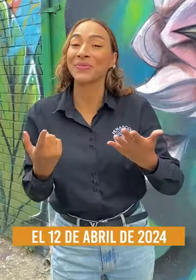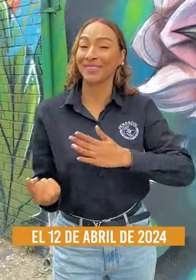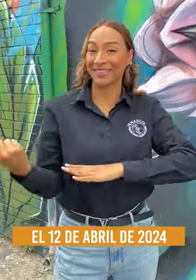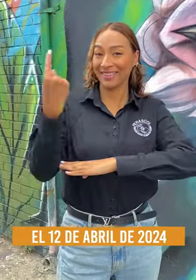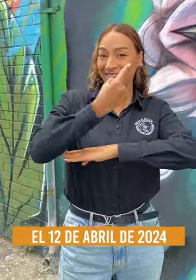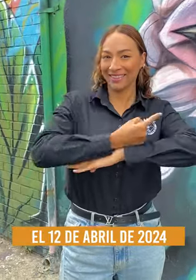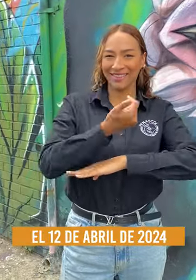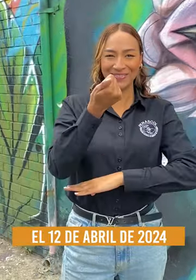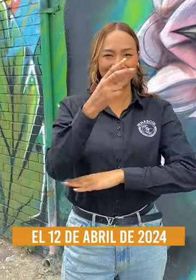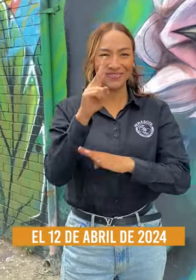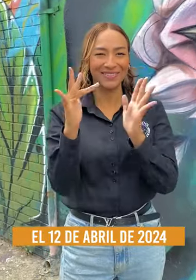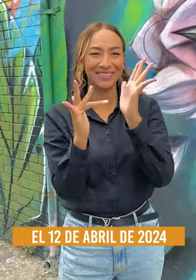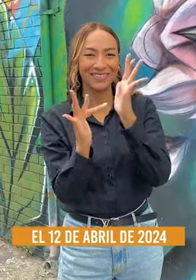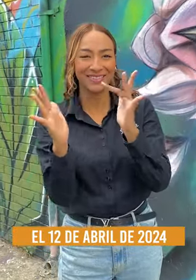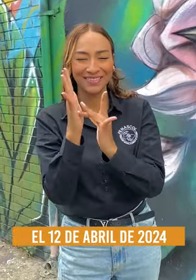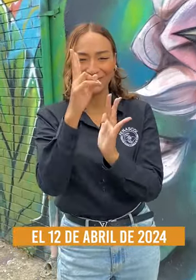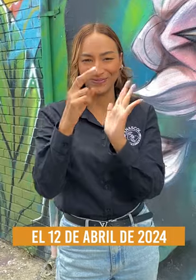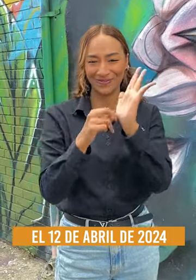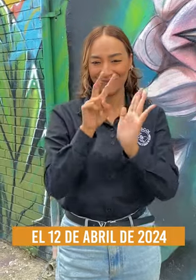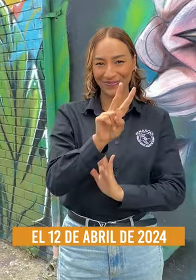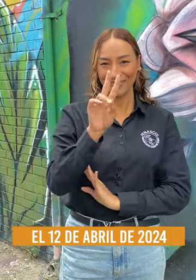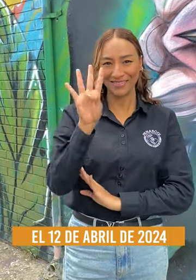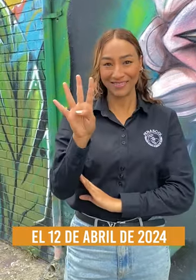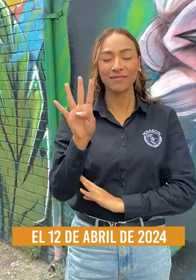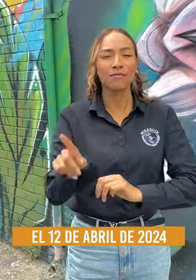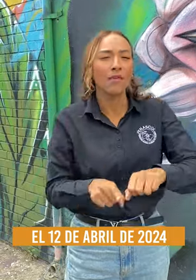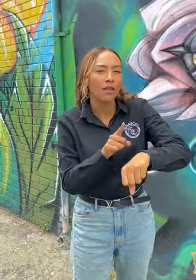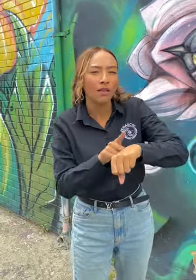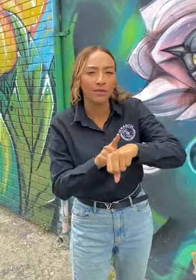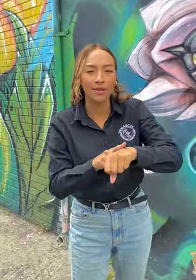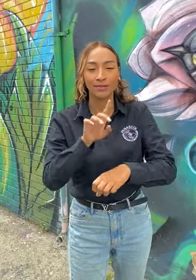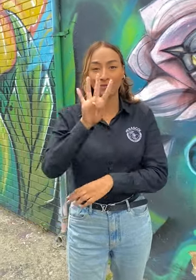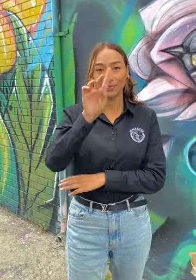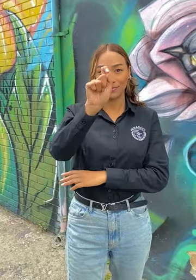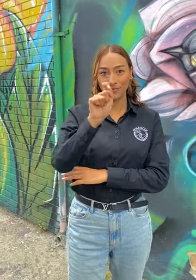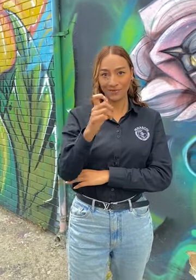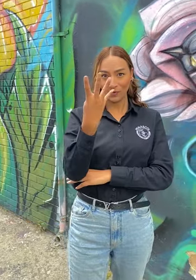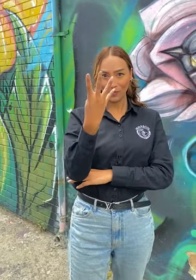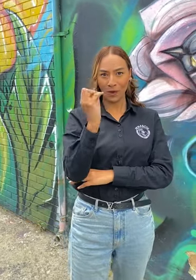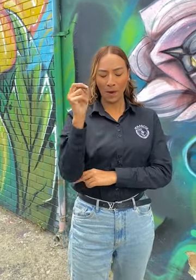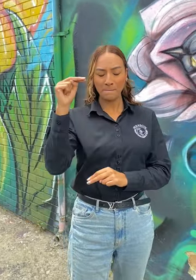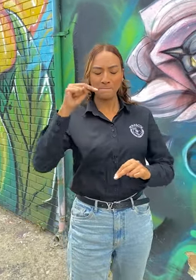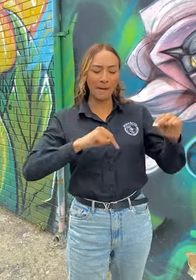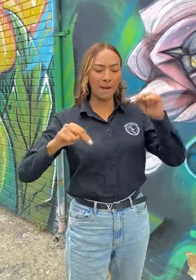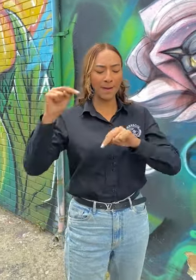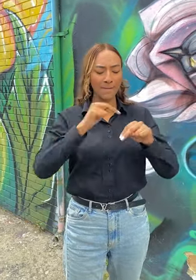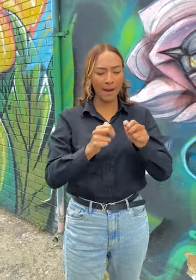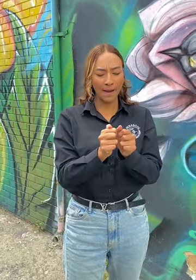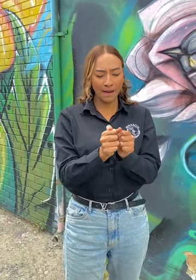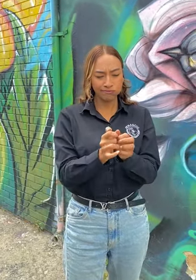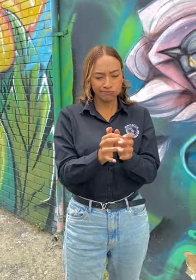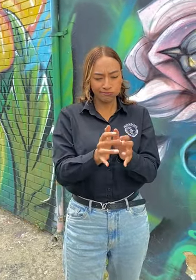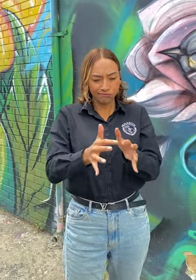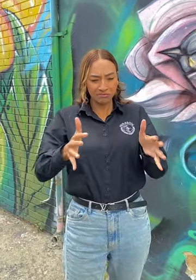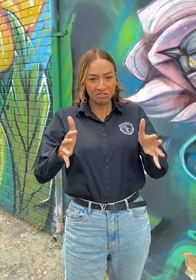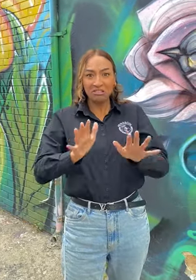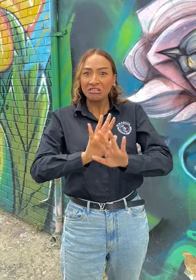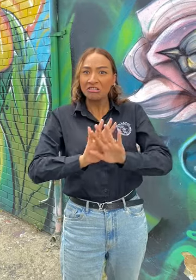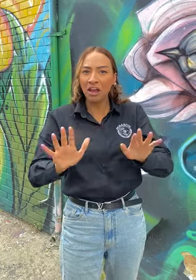esperan a las personas sordas a las 4 y 40 de la tarde, para que a las